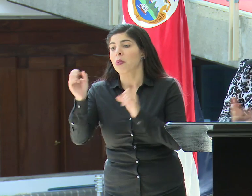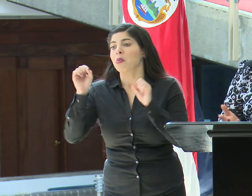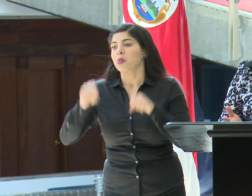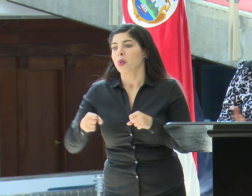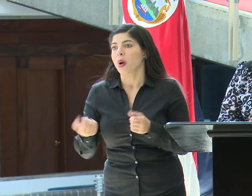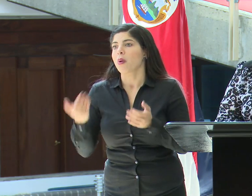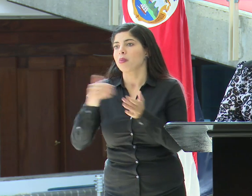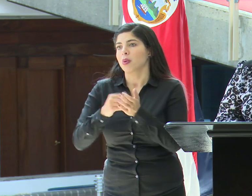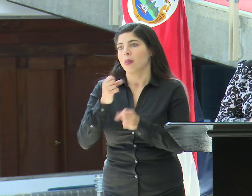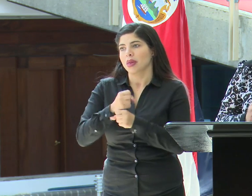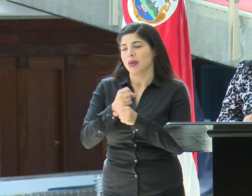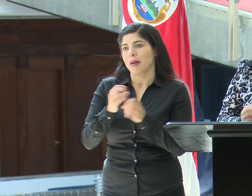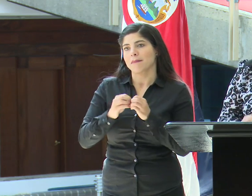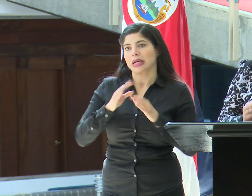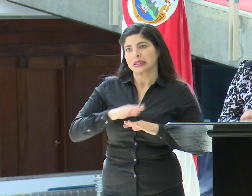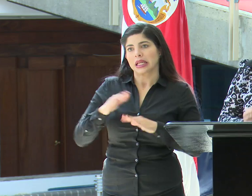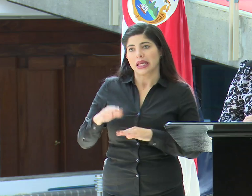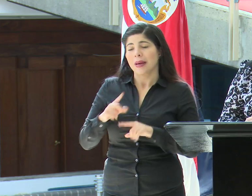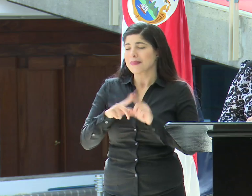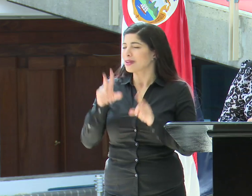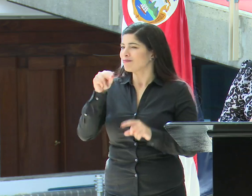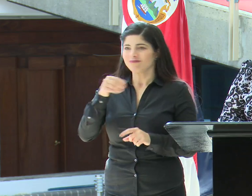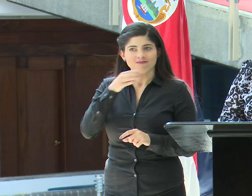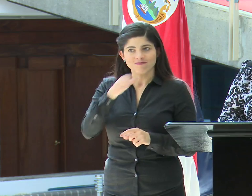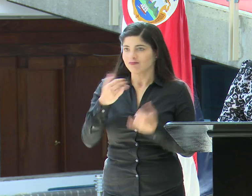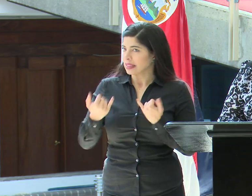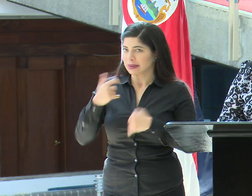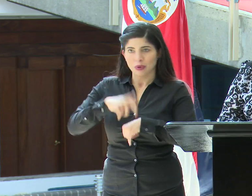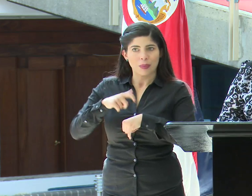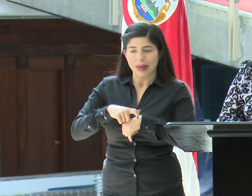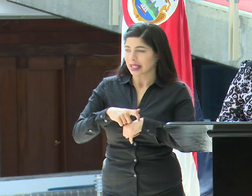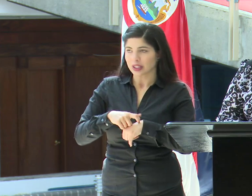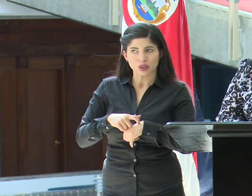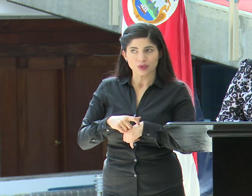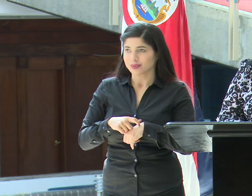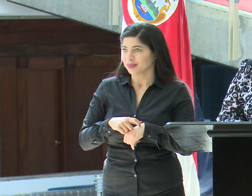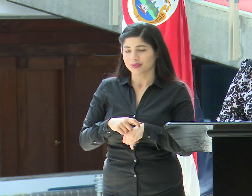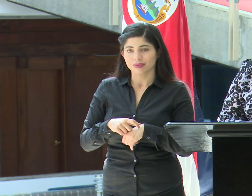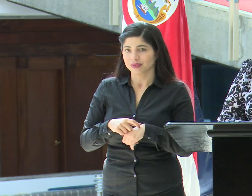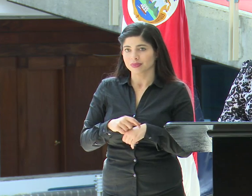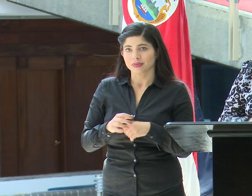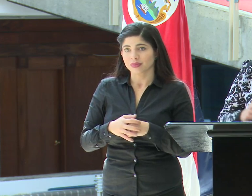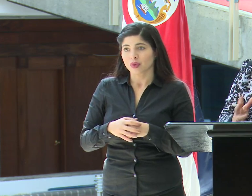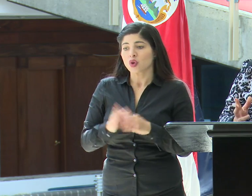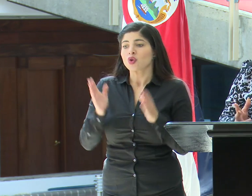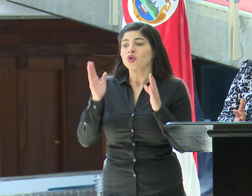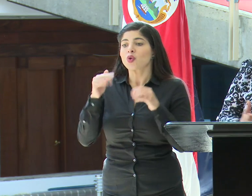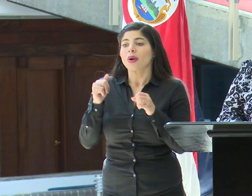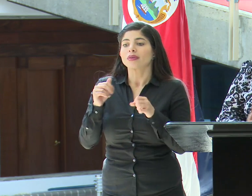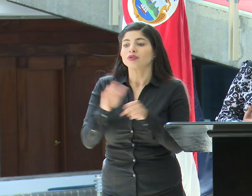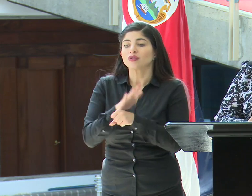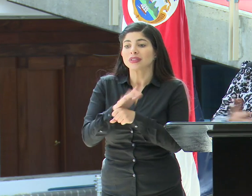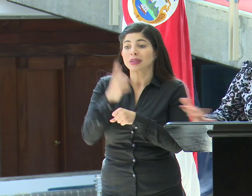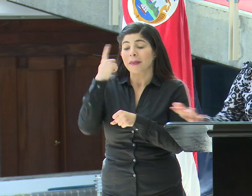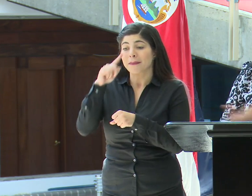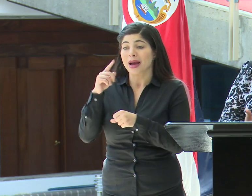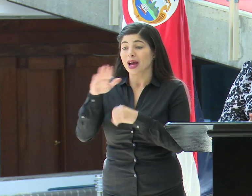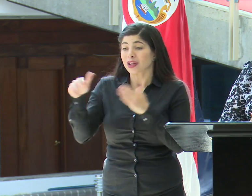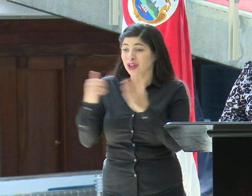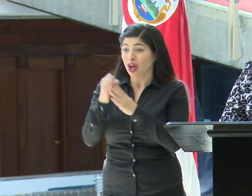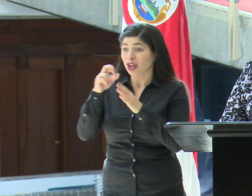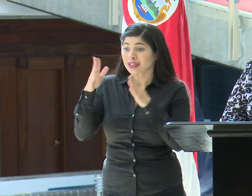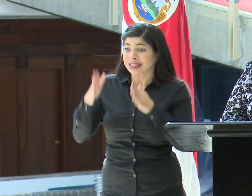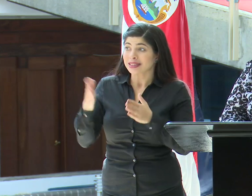viajar con tranquilidad. No es recomendable en este momento. No tenemos una capacidad para traer a todos los